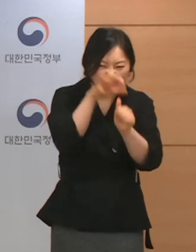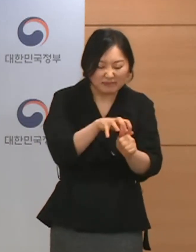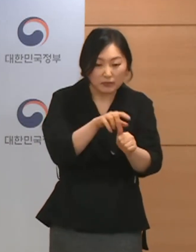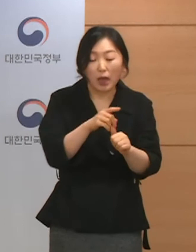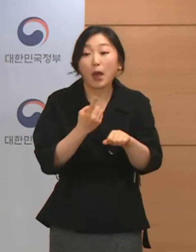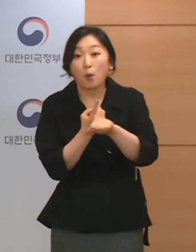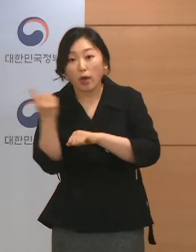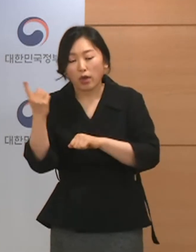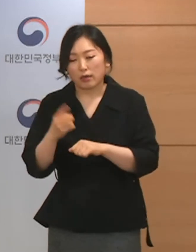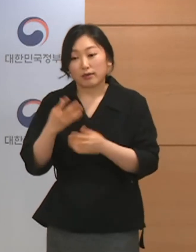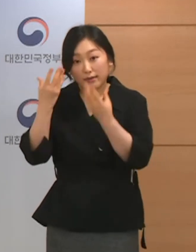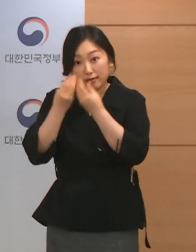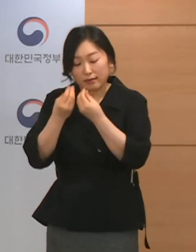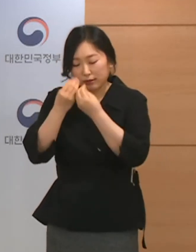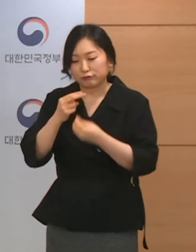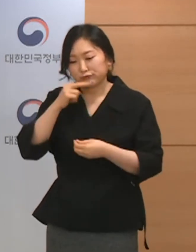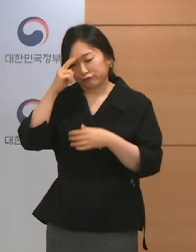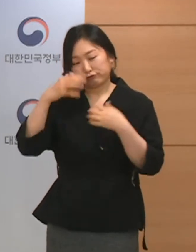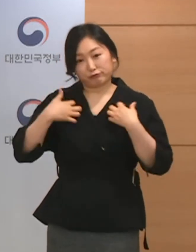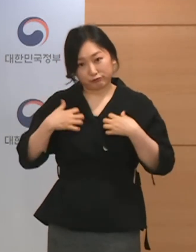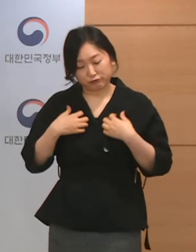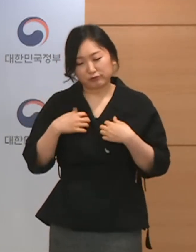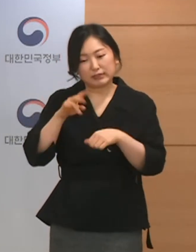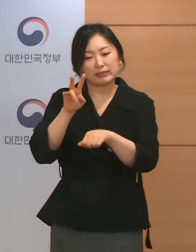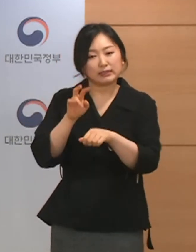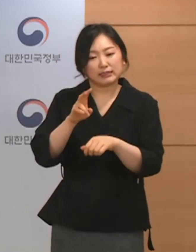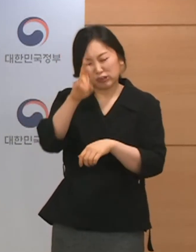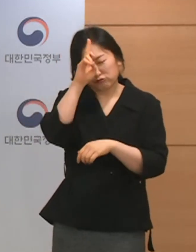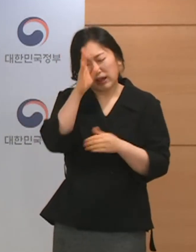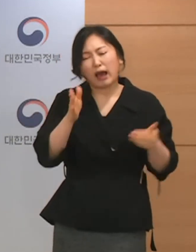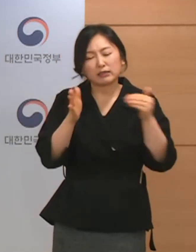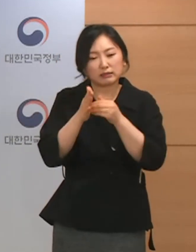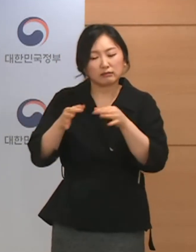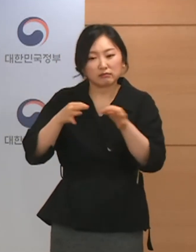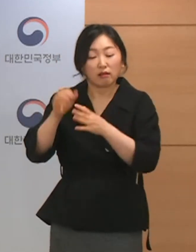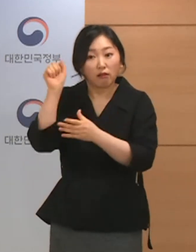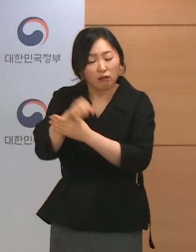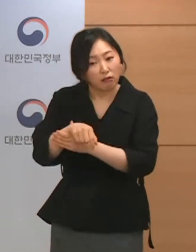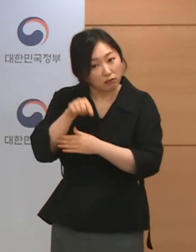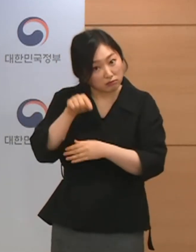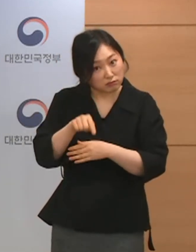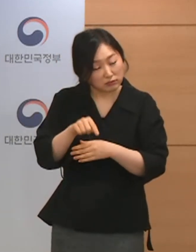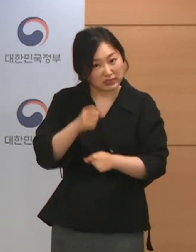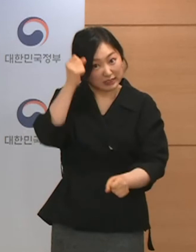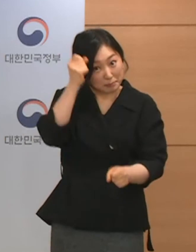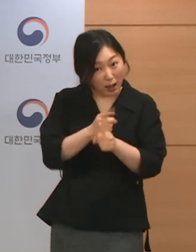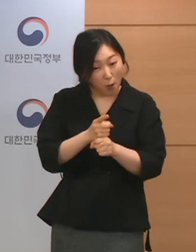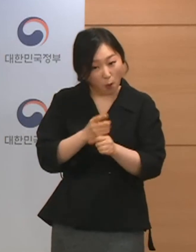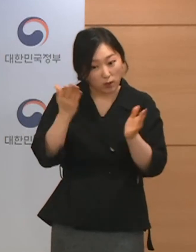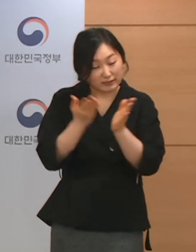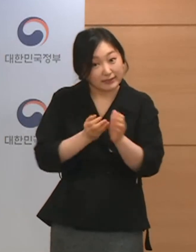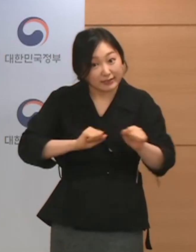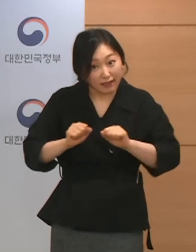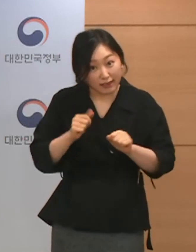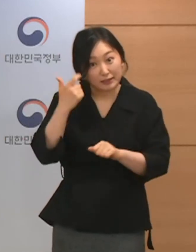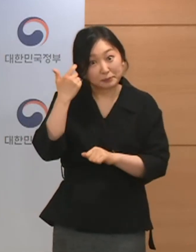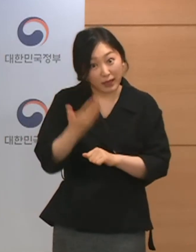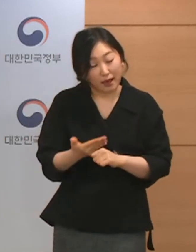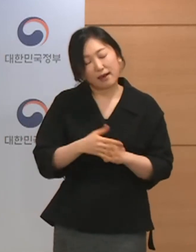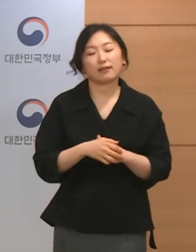들어 유흥업소 24시까지의 영업 가능 등의 조치는 제한 없이 곧바로 시행되는 것인지